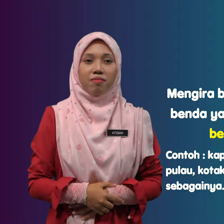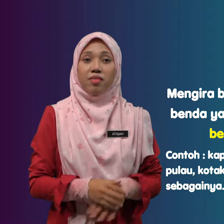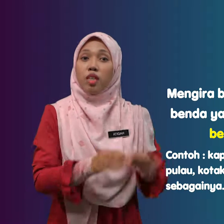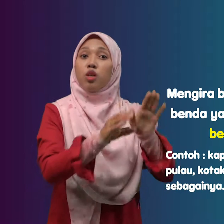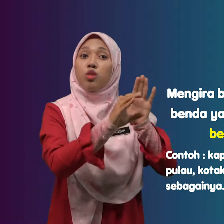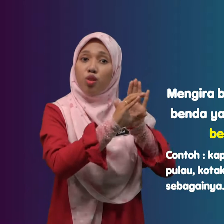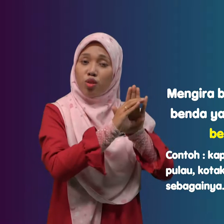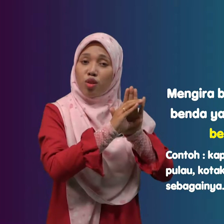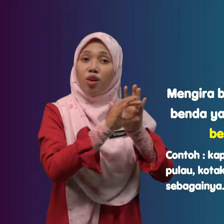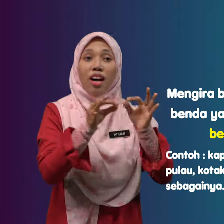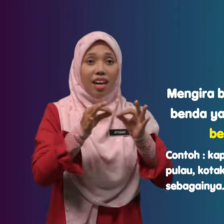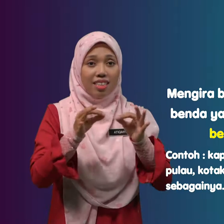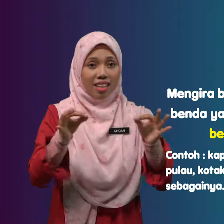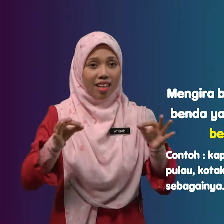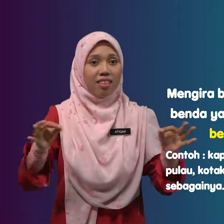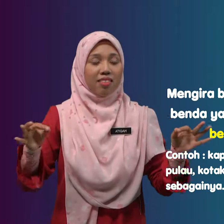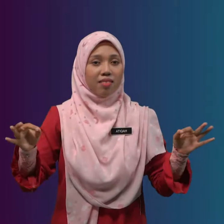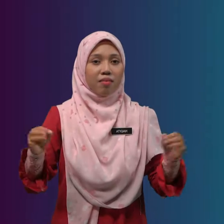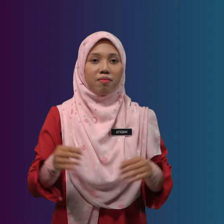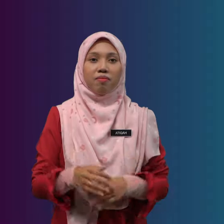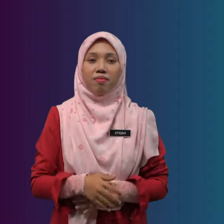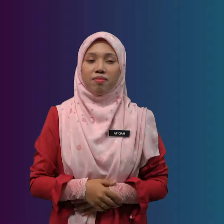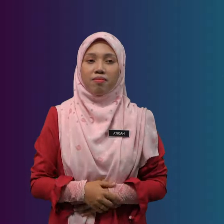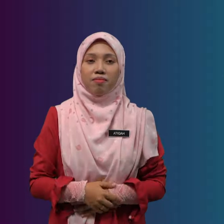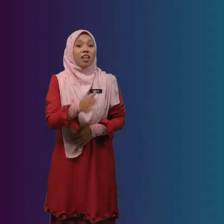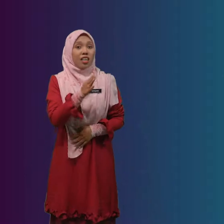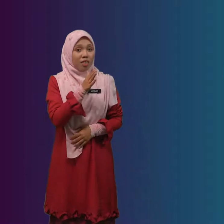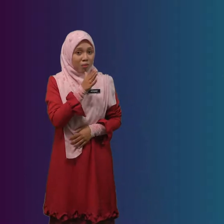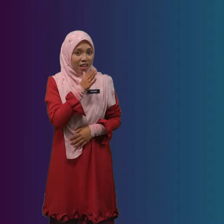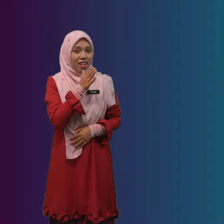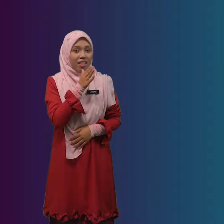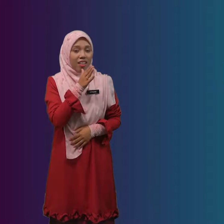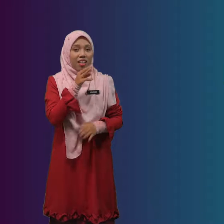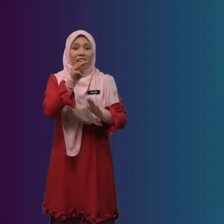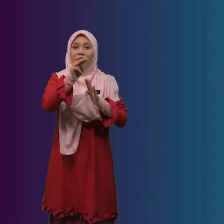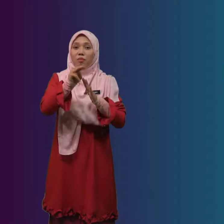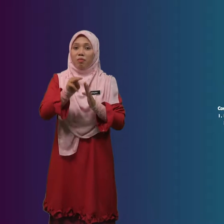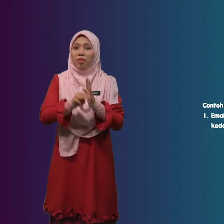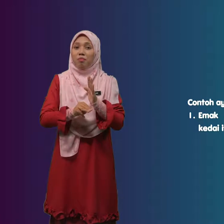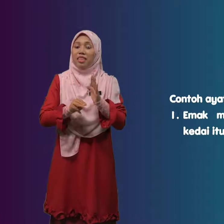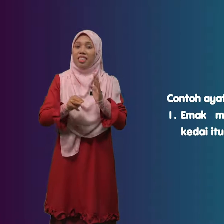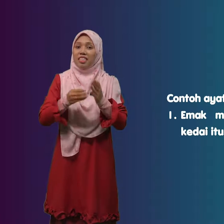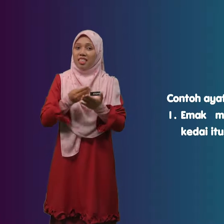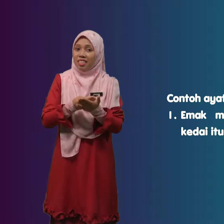Contoh Ayat Emak Membeli